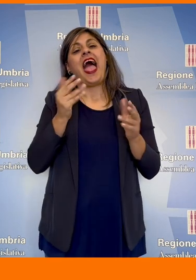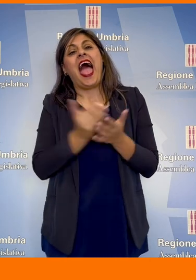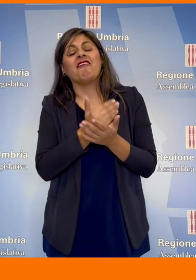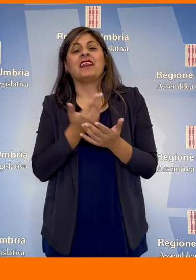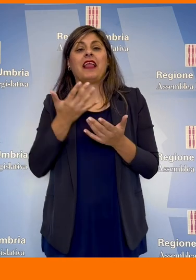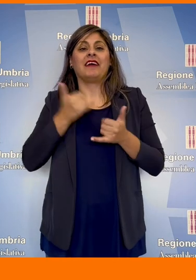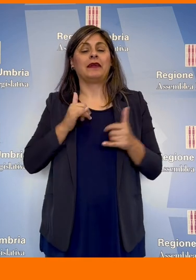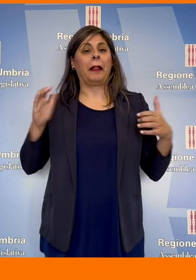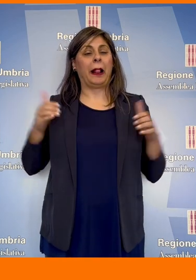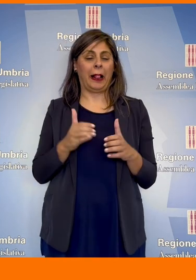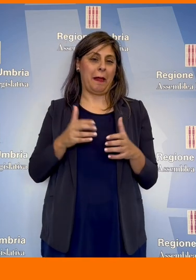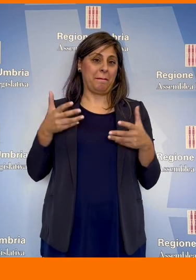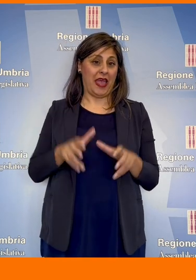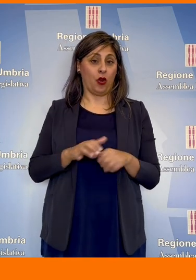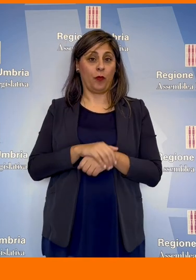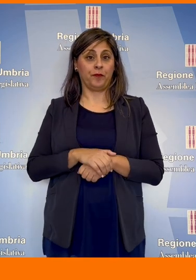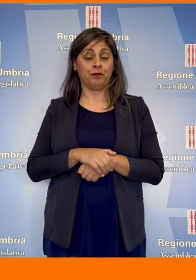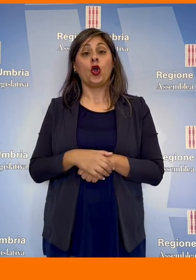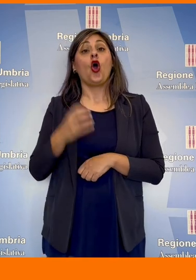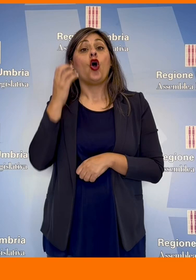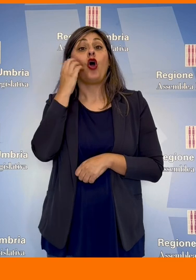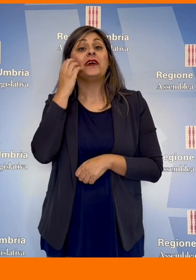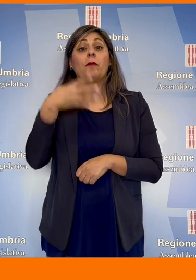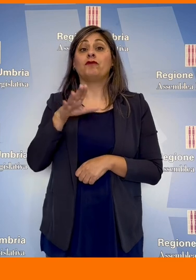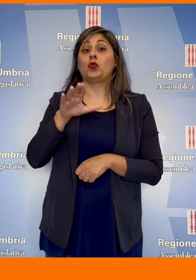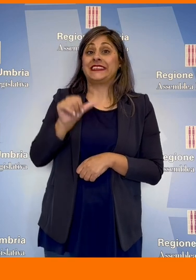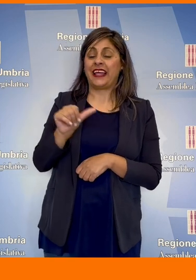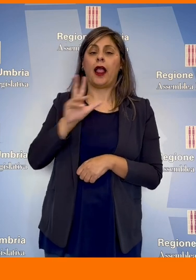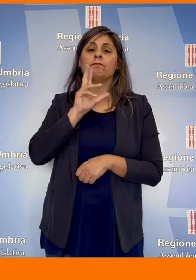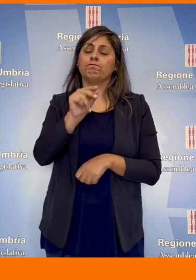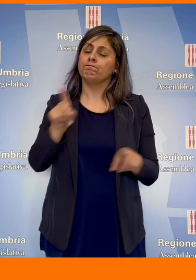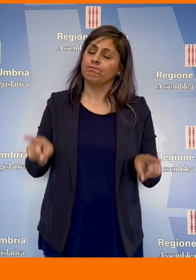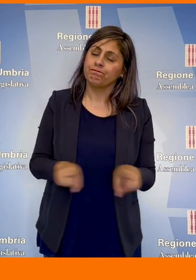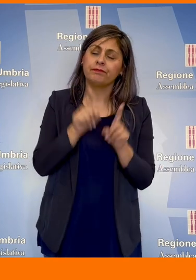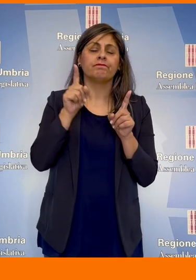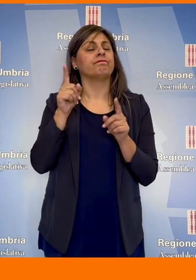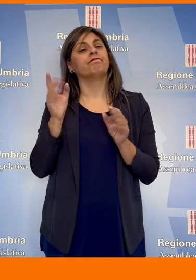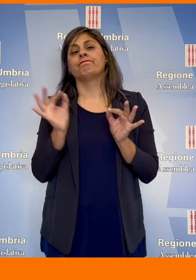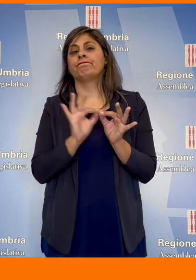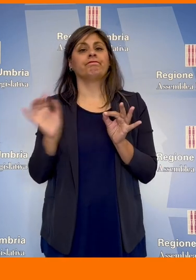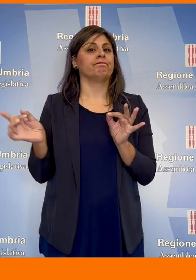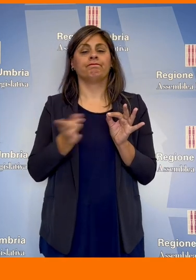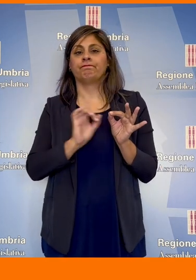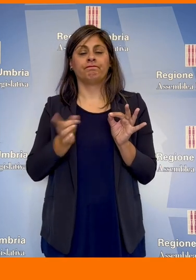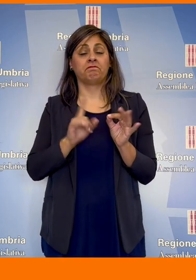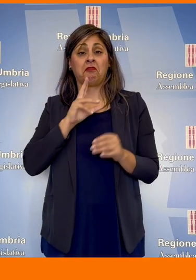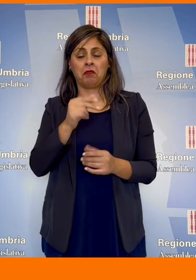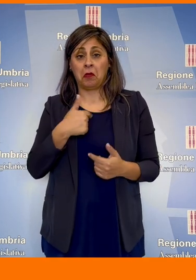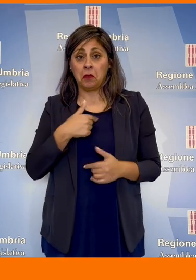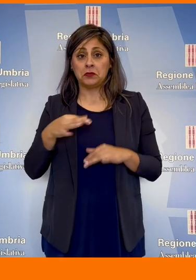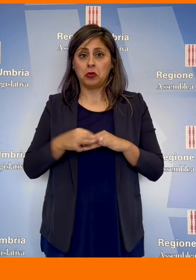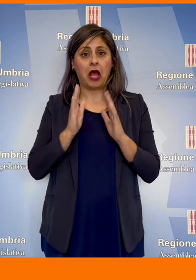demografico. Anche Thomas De Luca, Movimento 5 Stelle, ha espresso la propria contrarietà. Sono